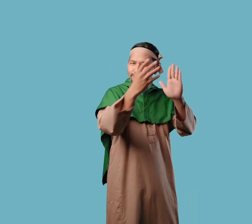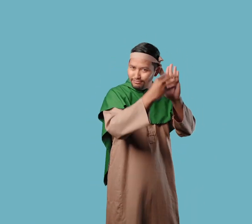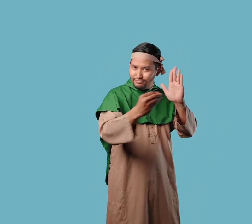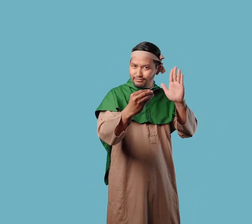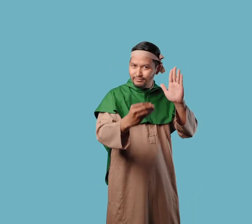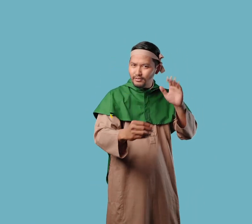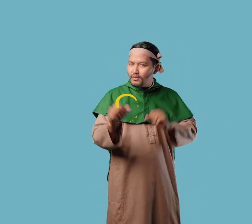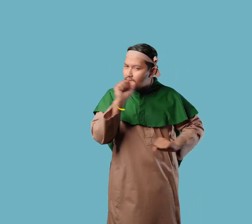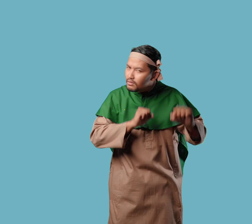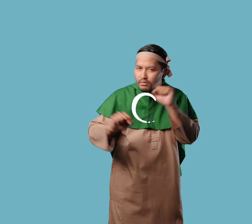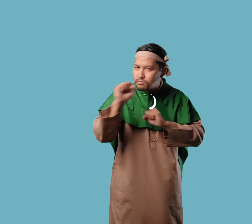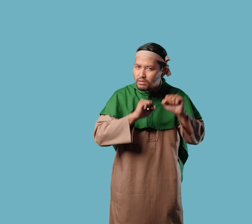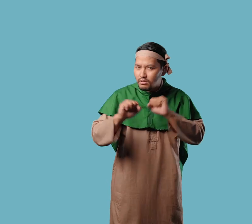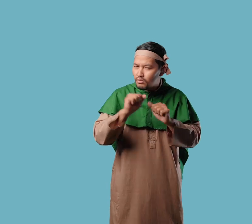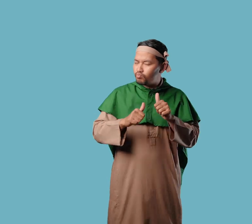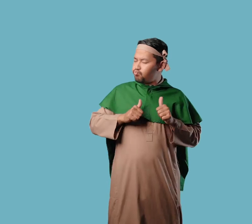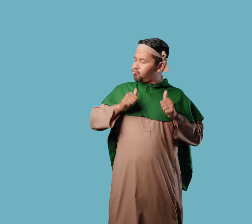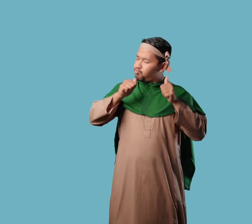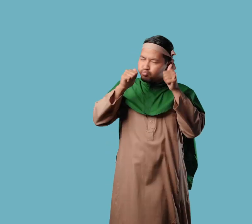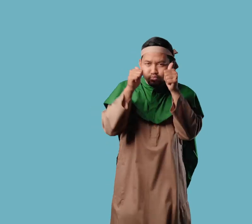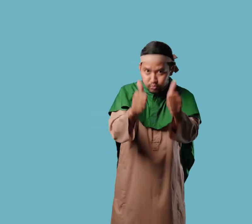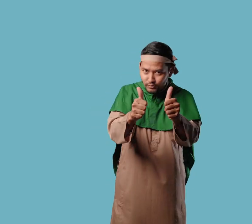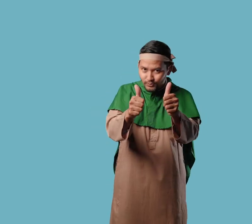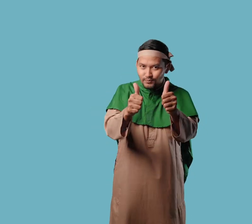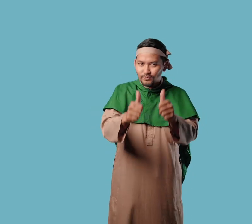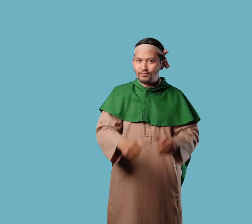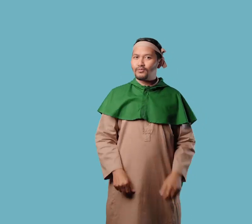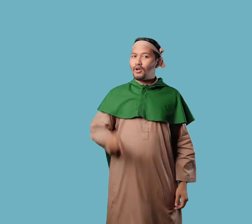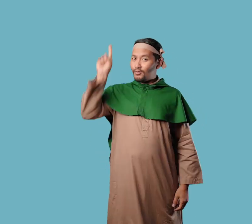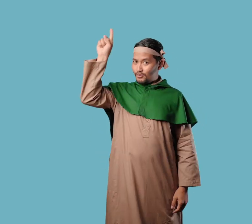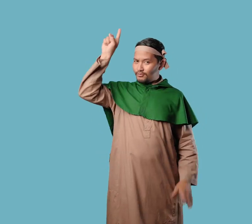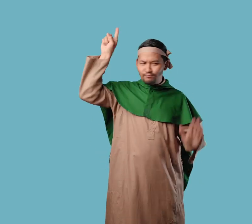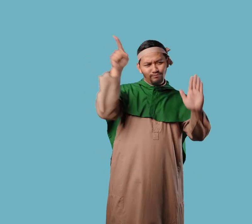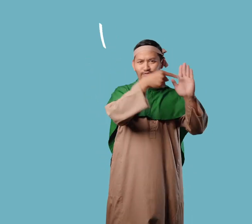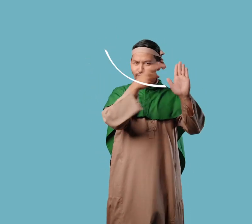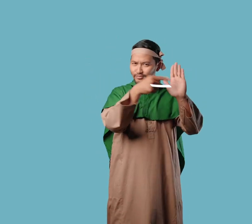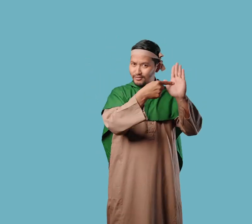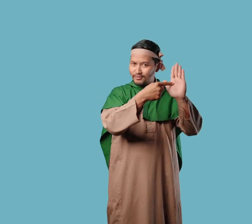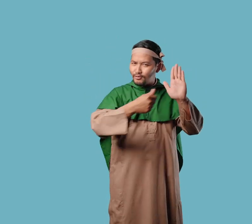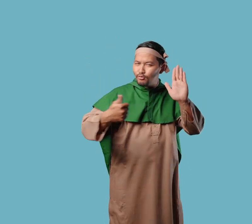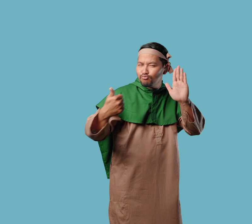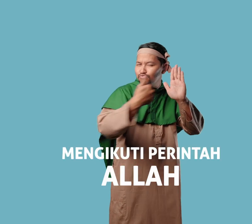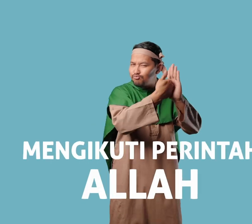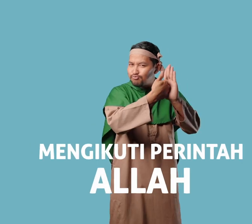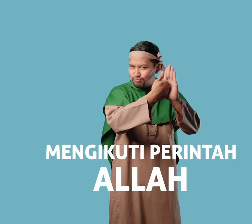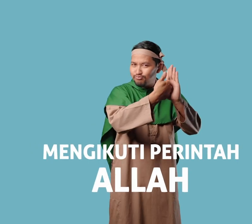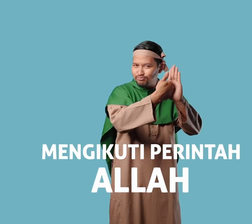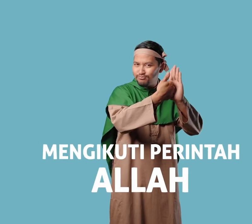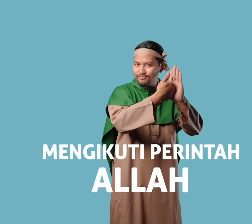Semoga kita semua senantiasa berbuat baik Dan menjalankan hidup Dengan segala ketentuan yang